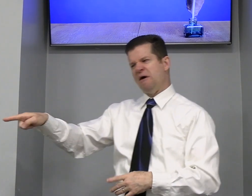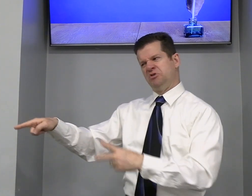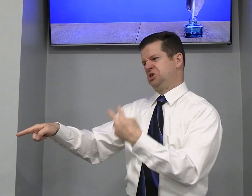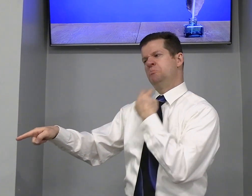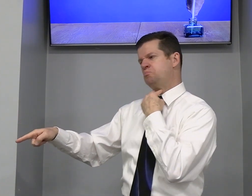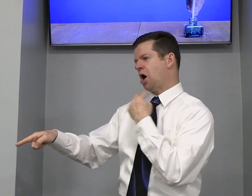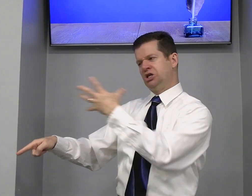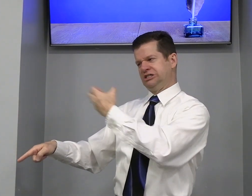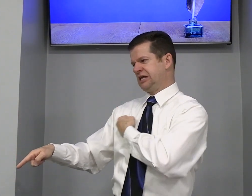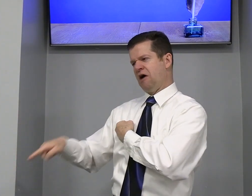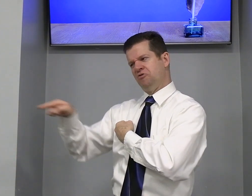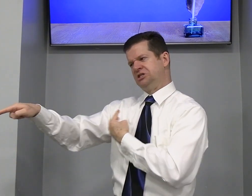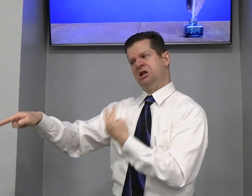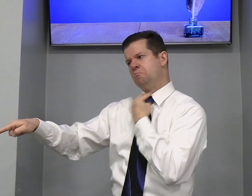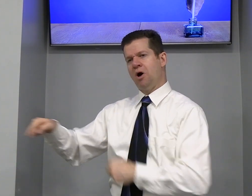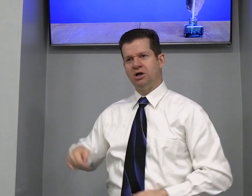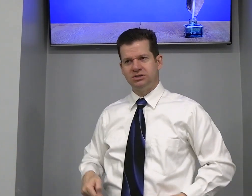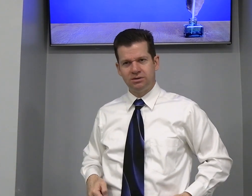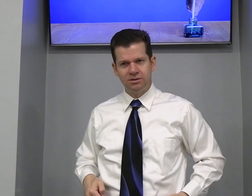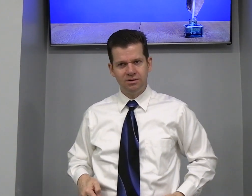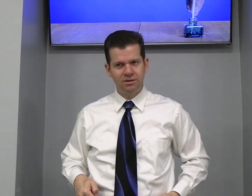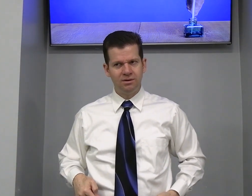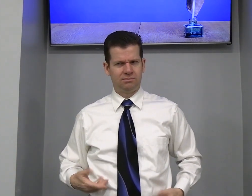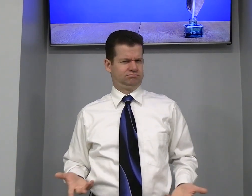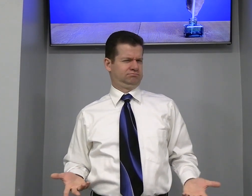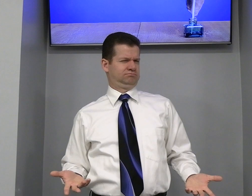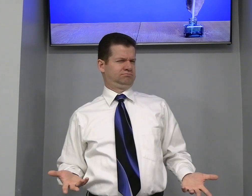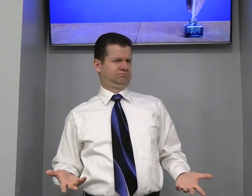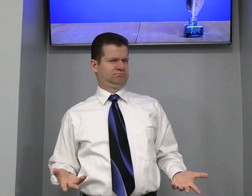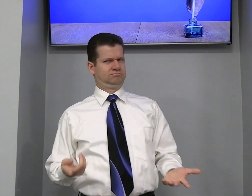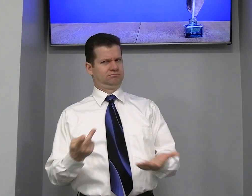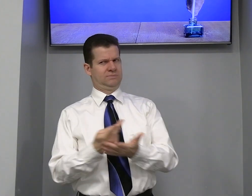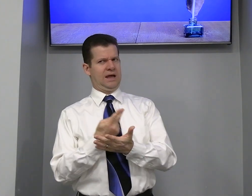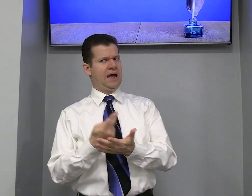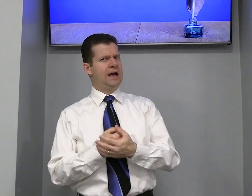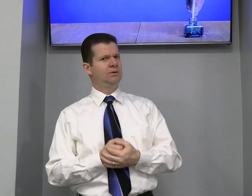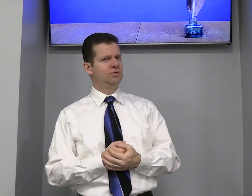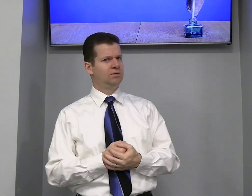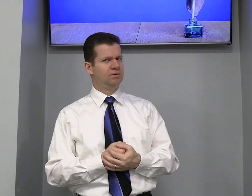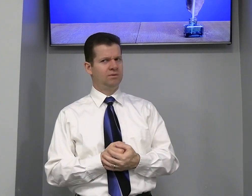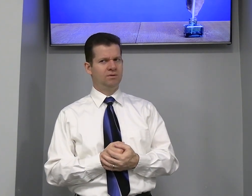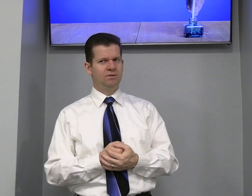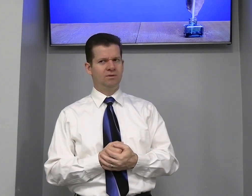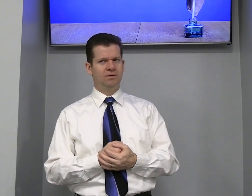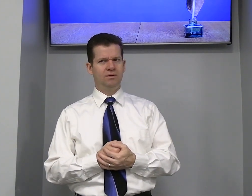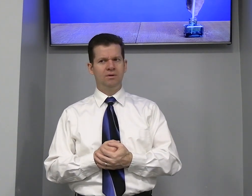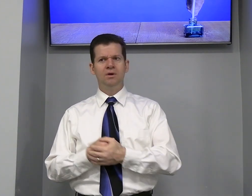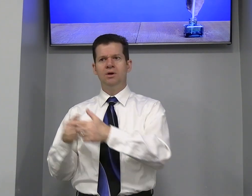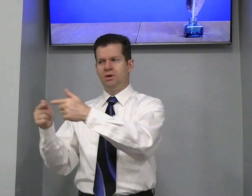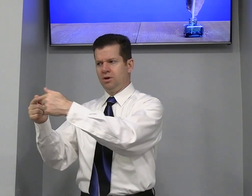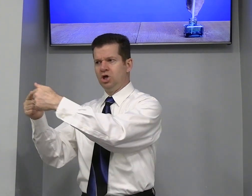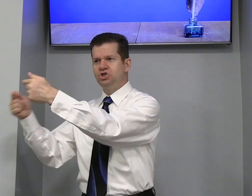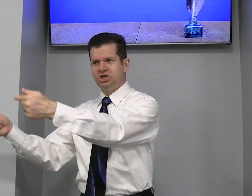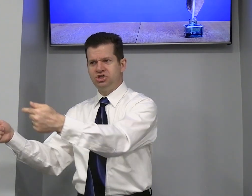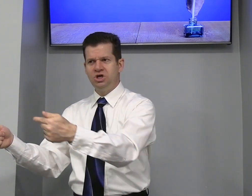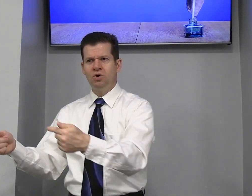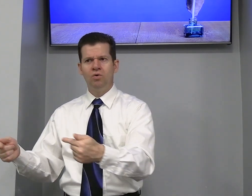Você não pode Salvo Você não pode Tá Errado Gentil